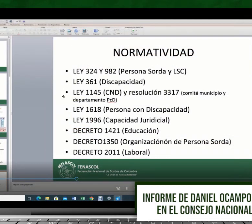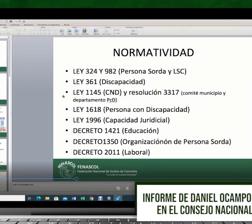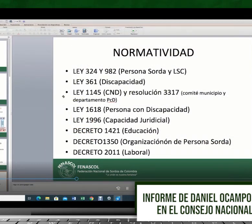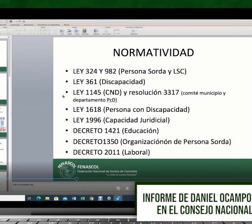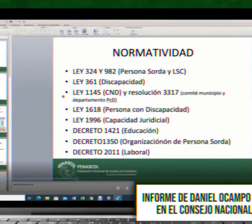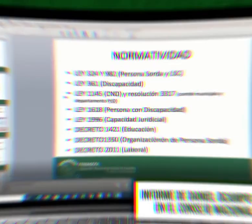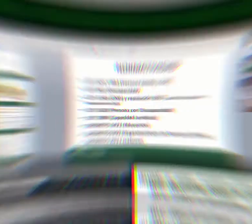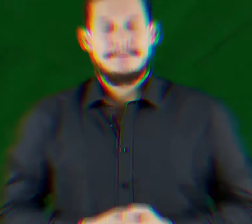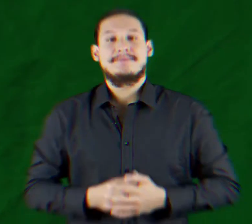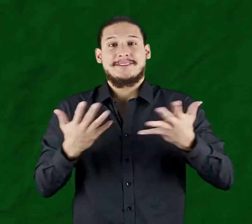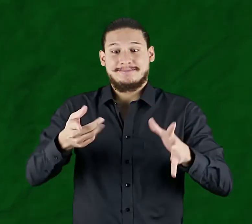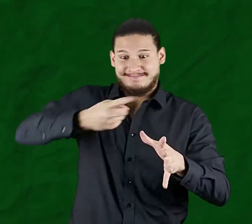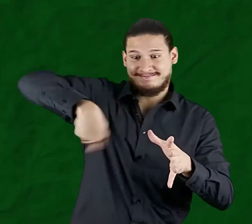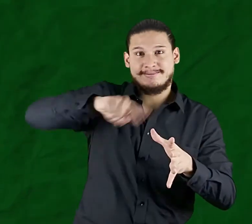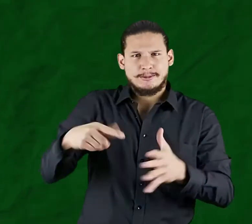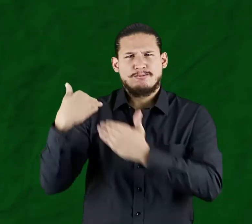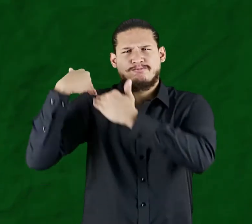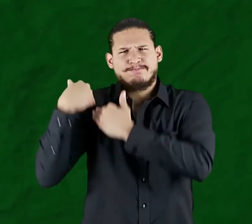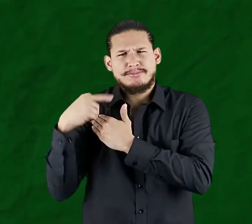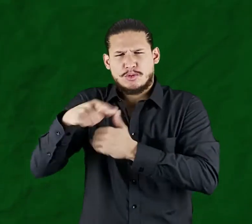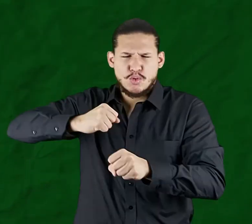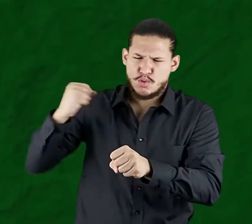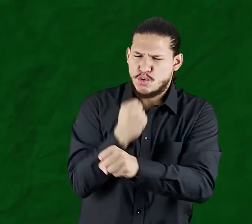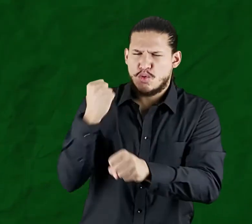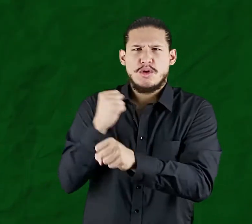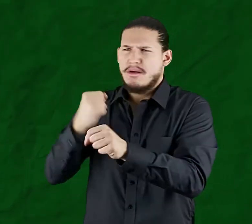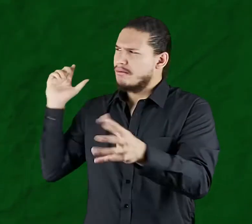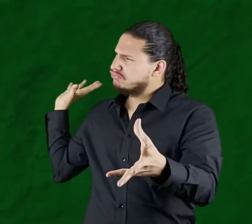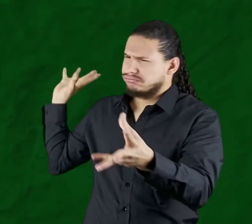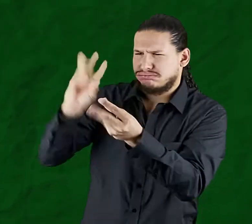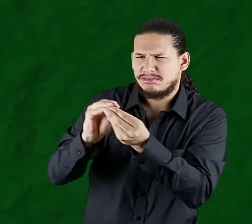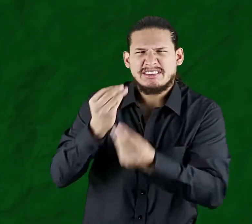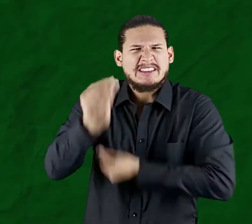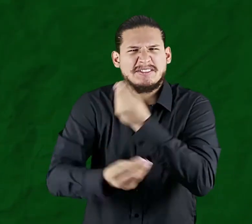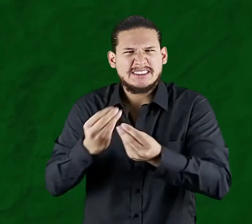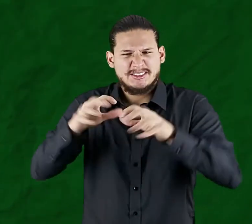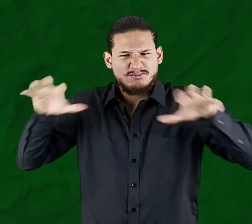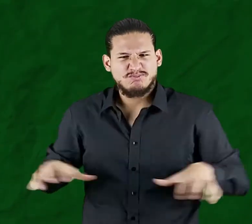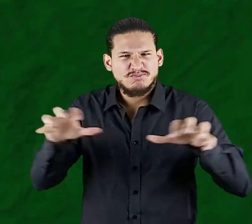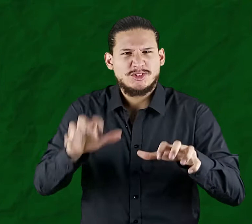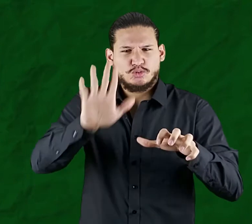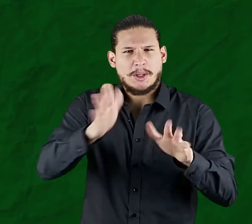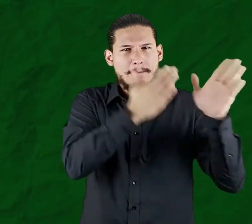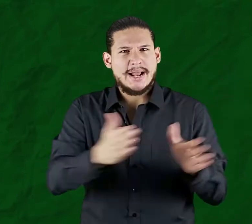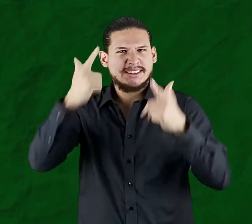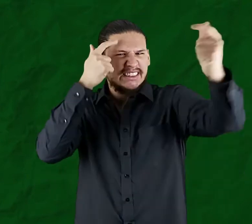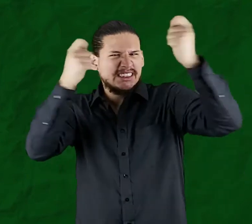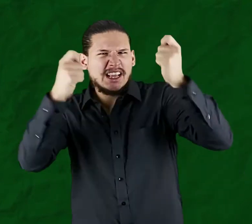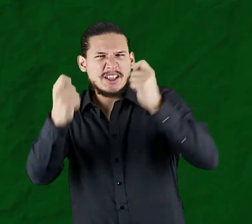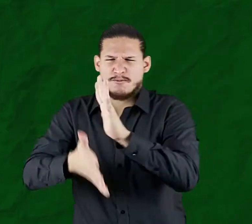La Entre todos, se asume una gran responsabilidad en materia de trabajo en cumplimiento al